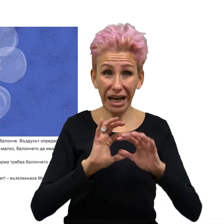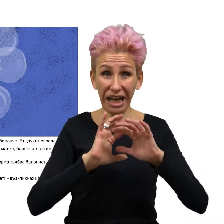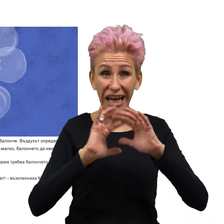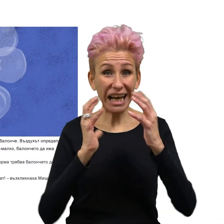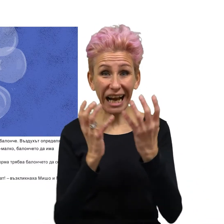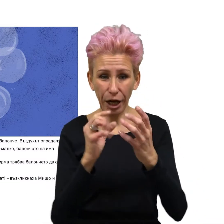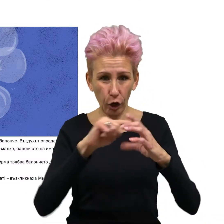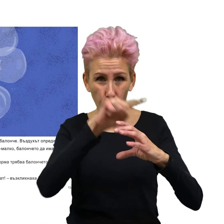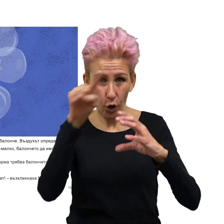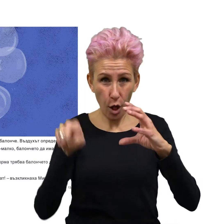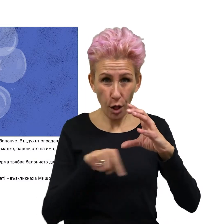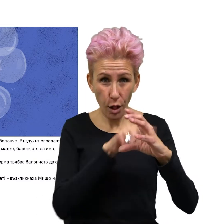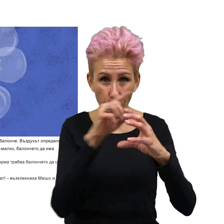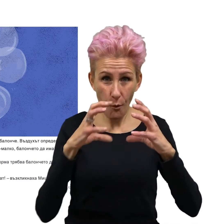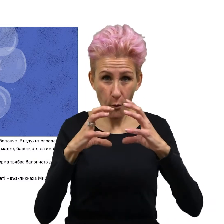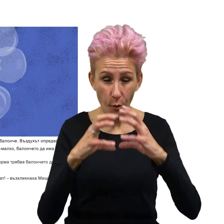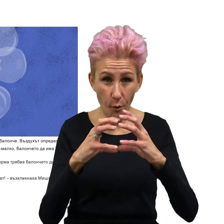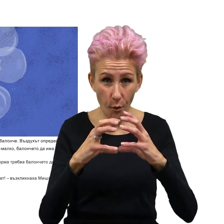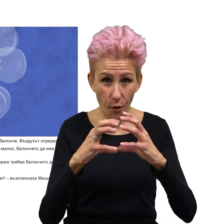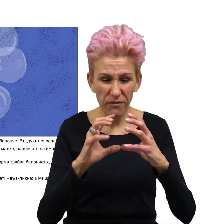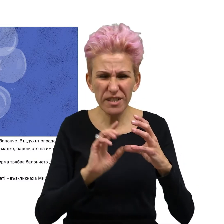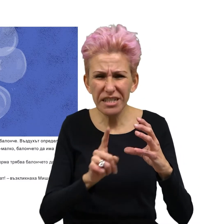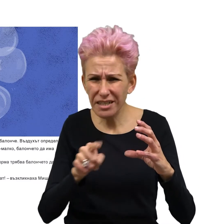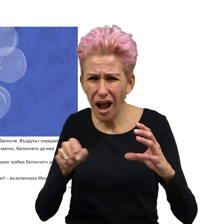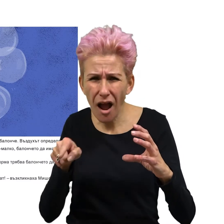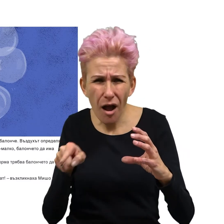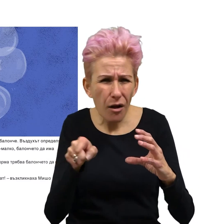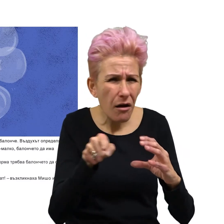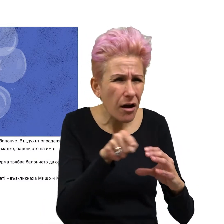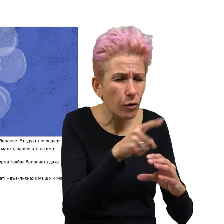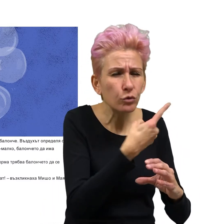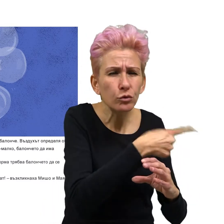А това се случва, когато е във формата на сфера.